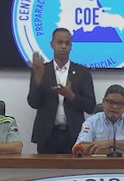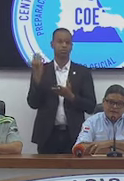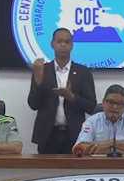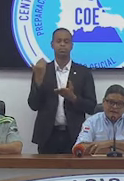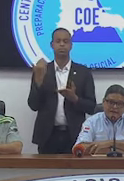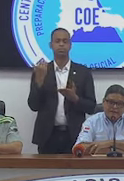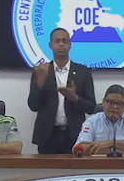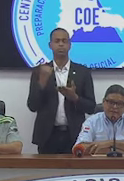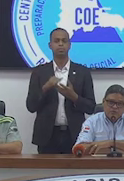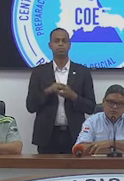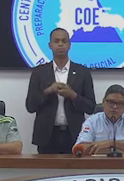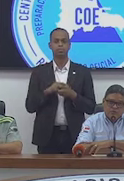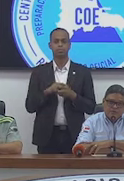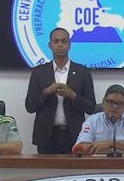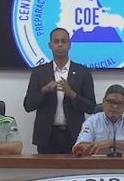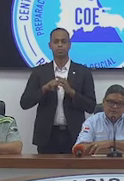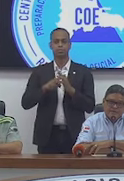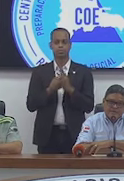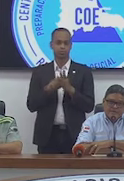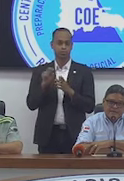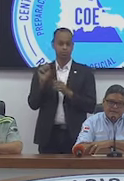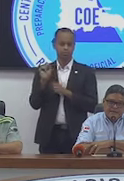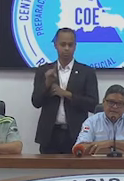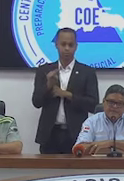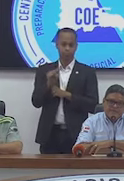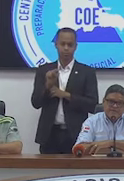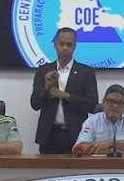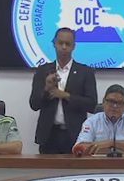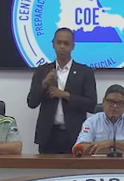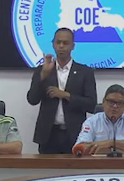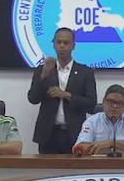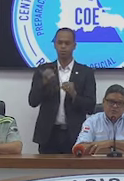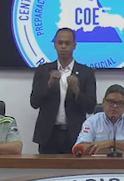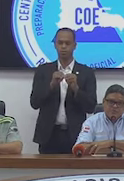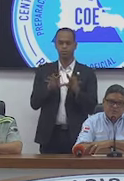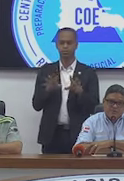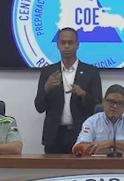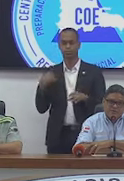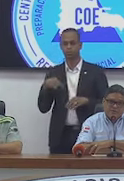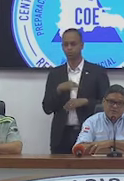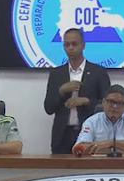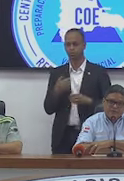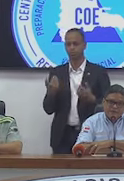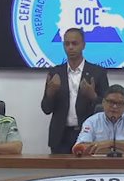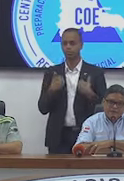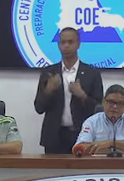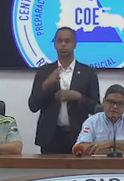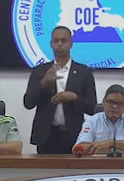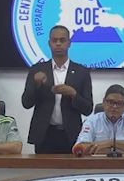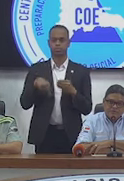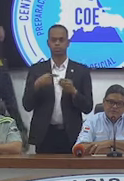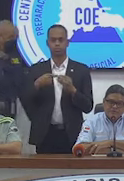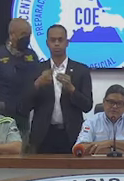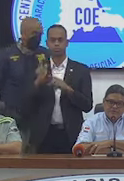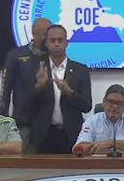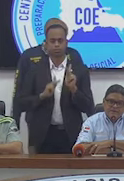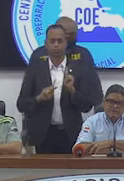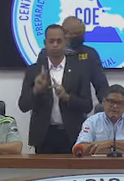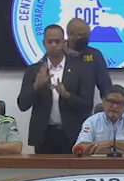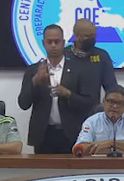introducir la pregunta, el éxodo masivo que hemos tenido por parte de la población